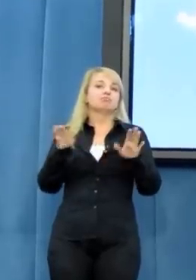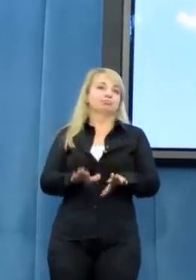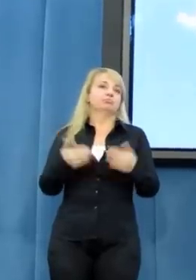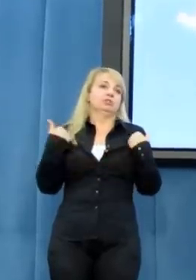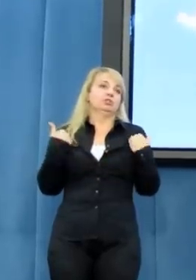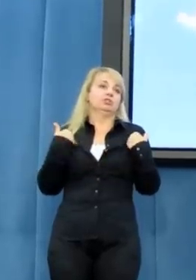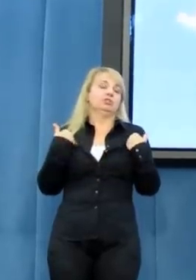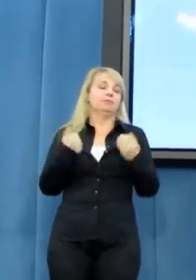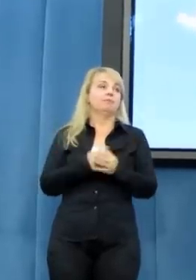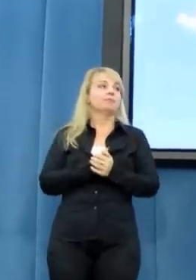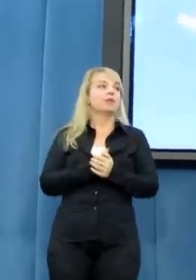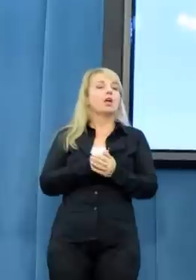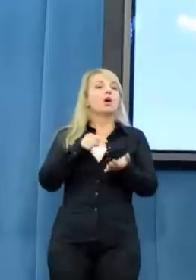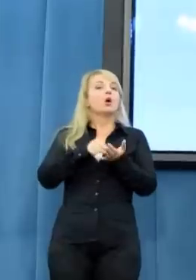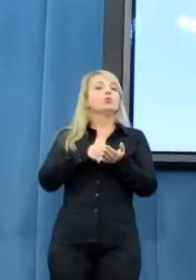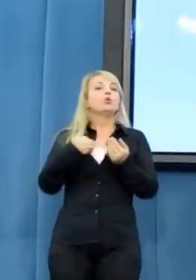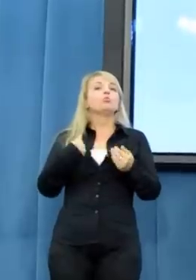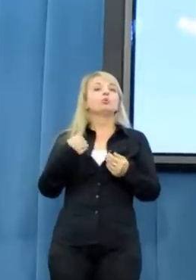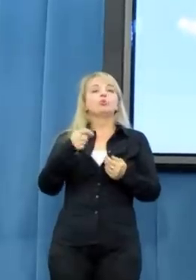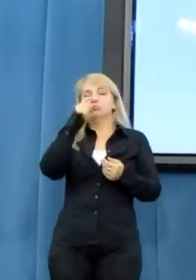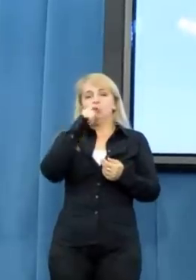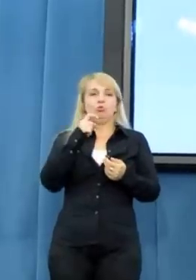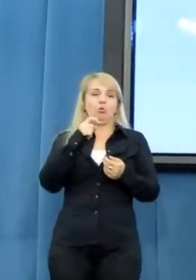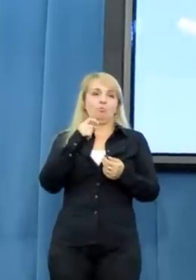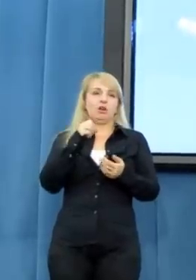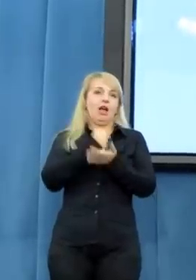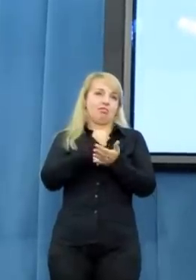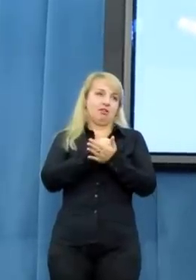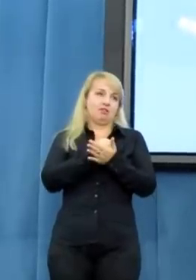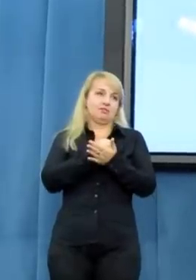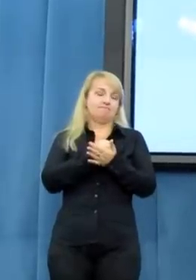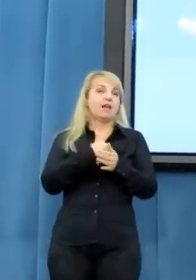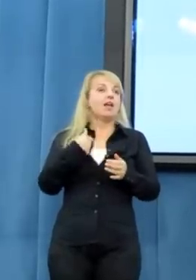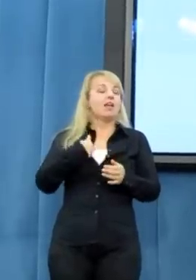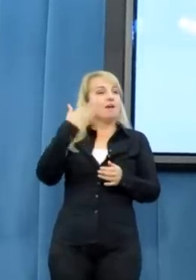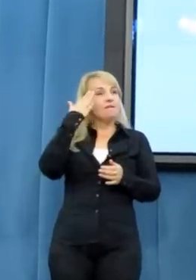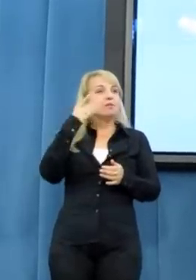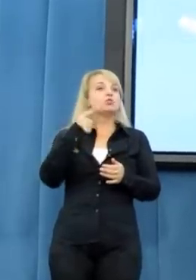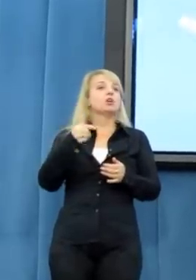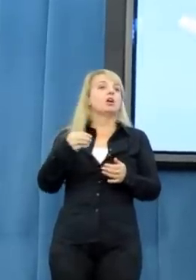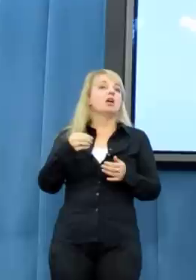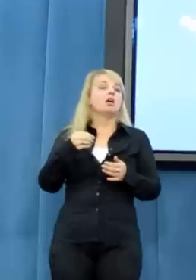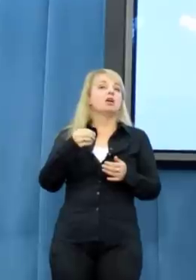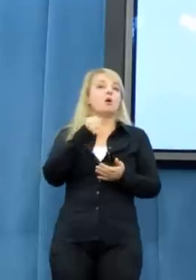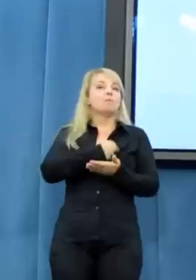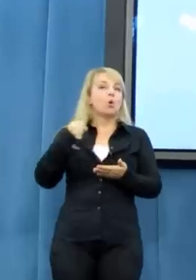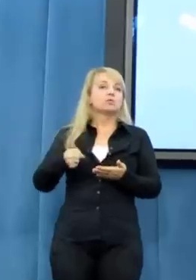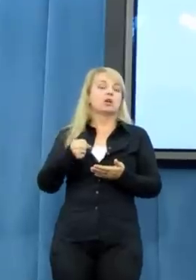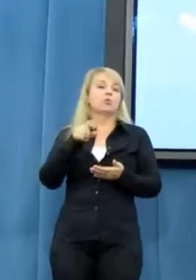był zły adresat, dlatego że ja rozumiem, że Pan Poseł Eurodeputowany Ziobro